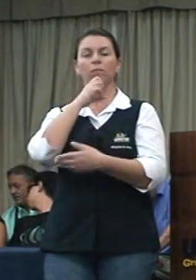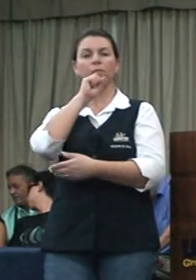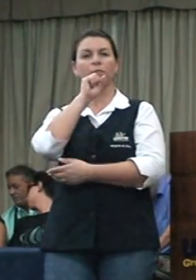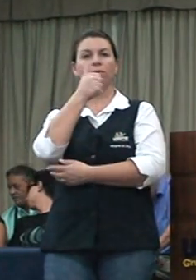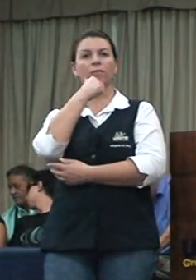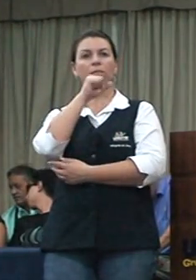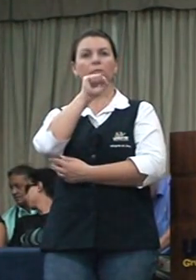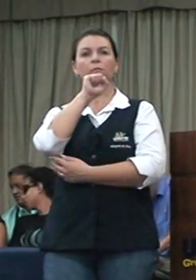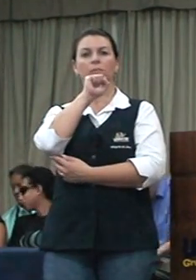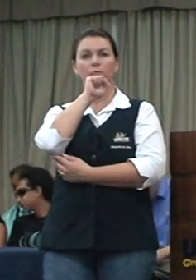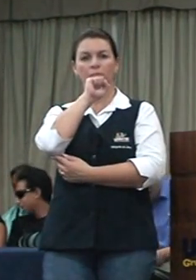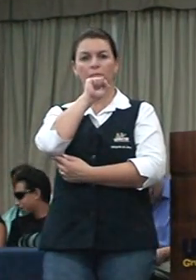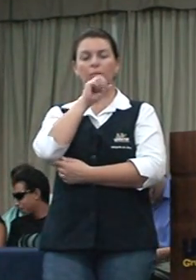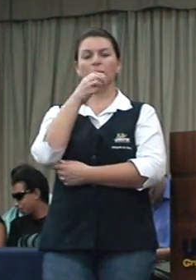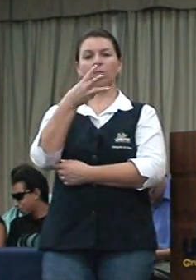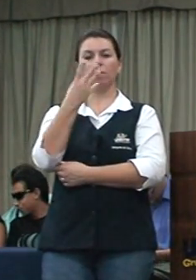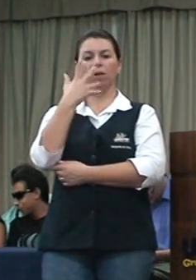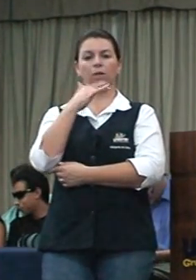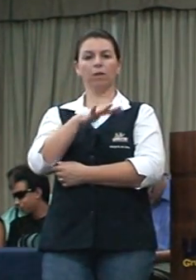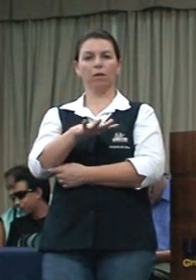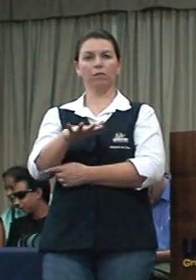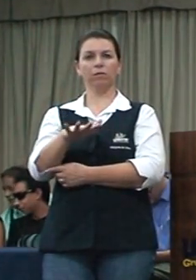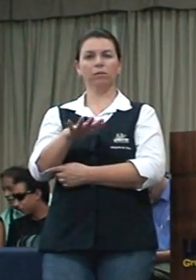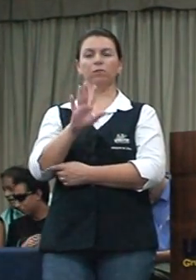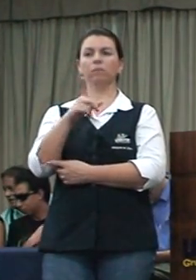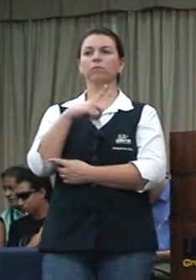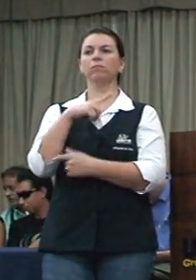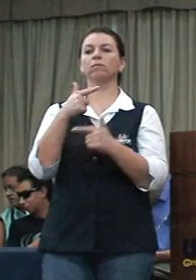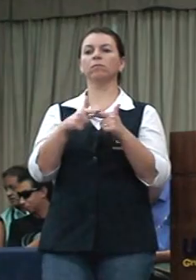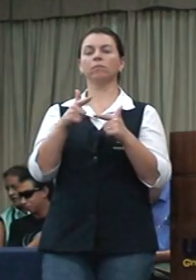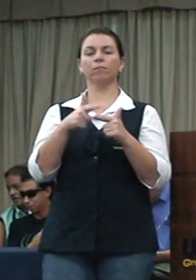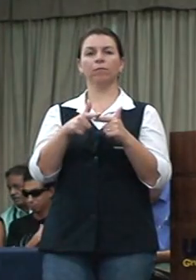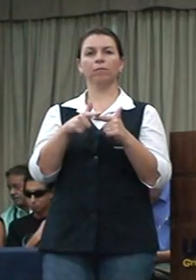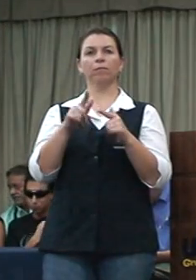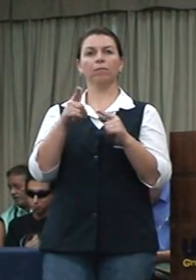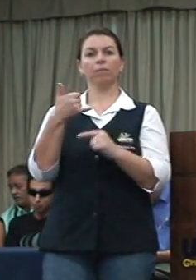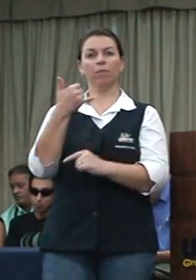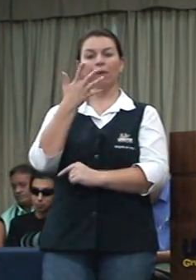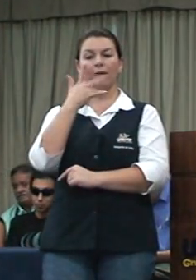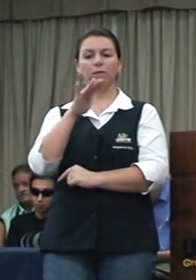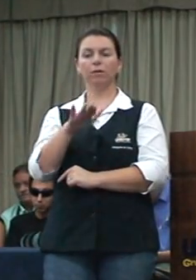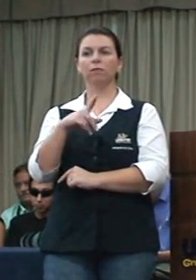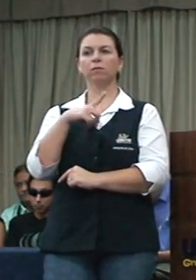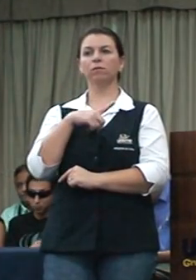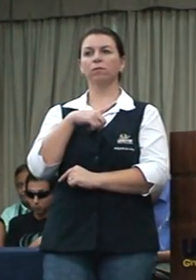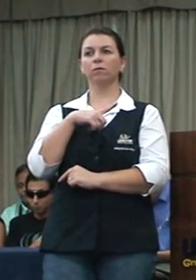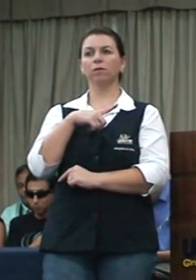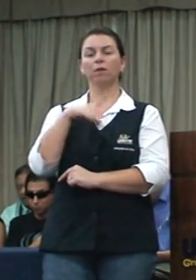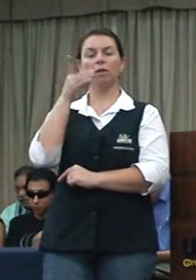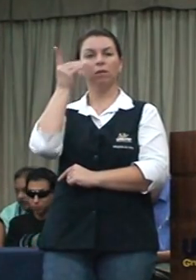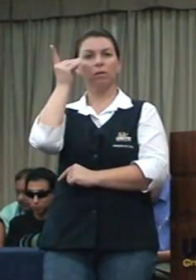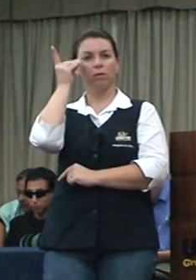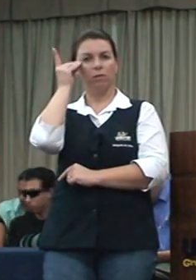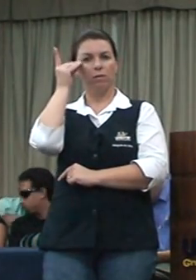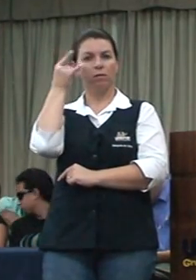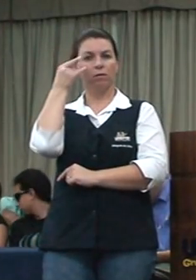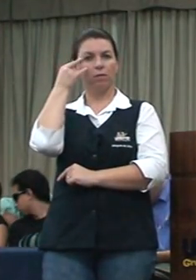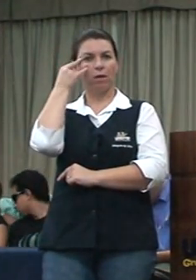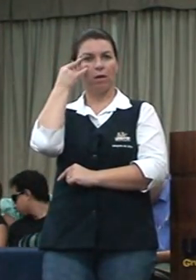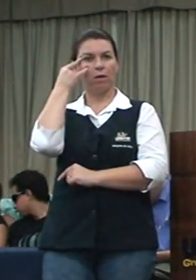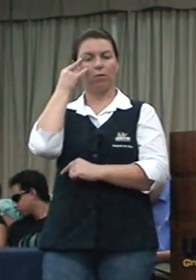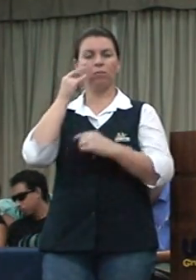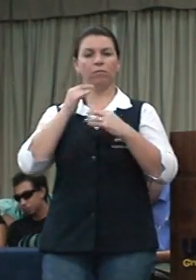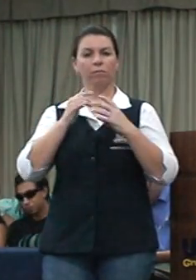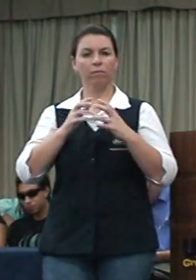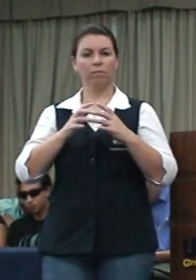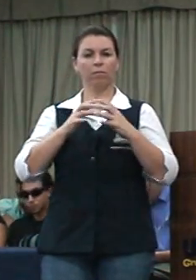e mãe das crianças, e três crianças. Sendo que a criança mais velha tinha síndrome de Down, autismo,